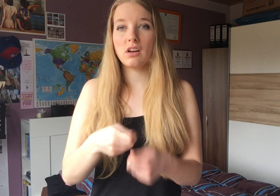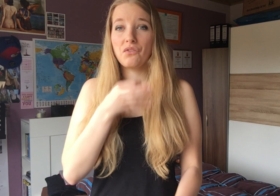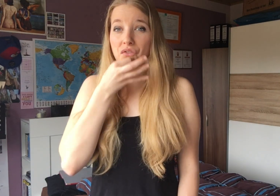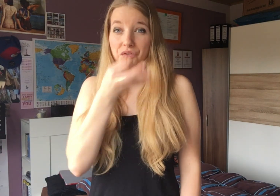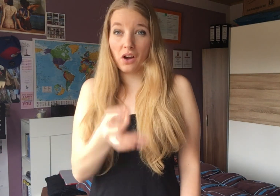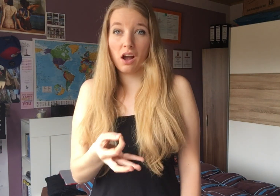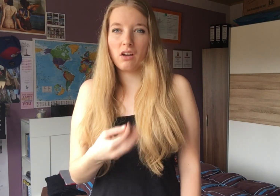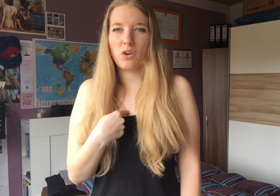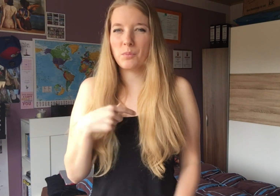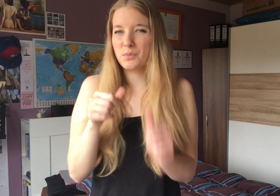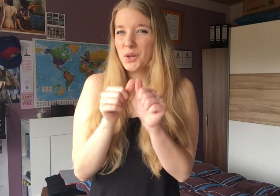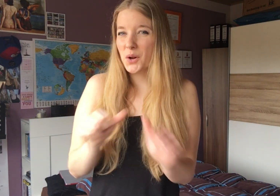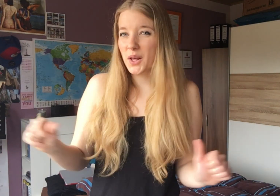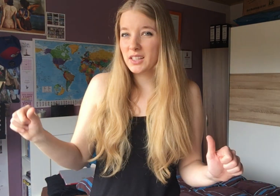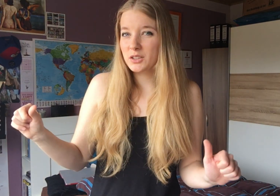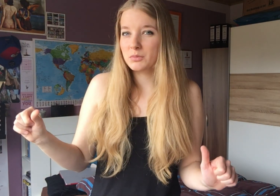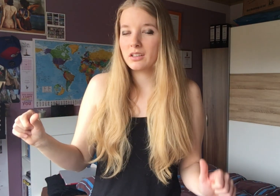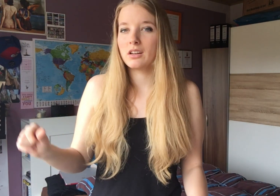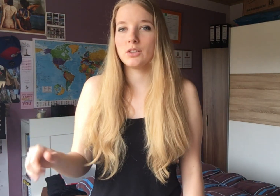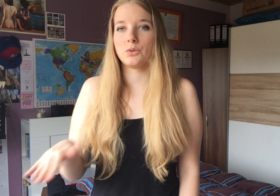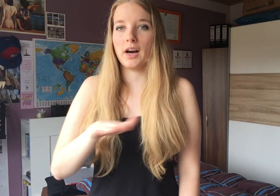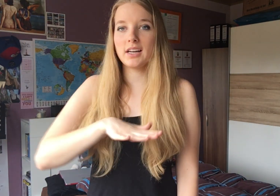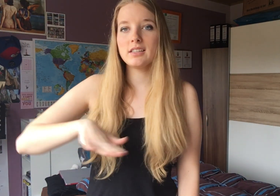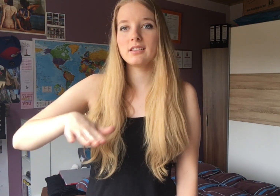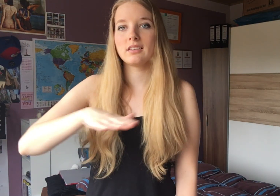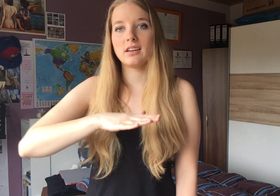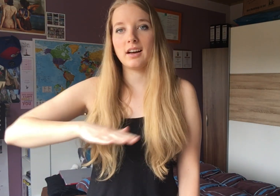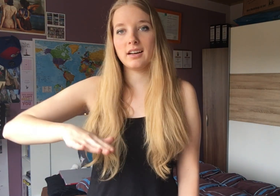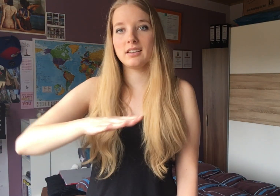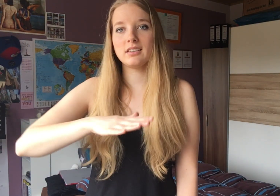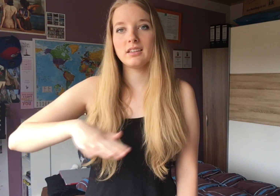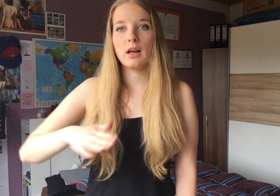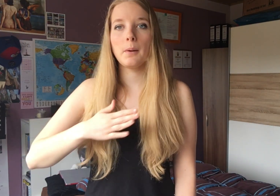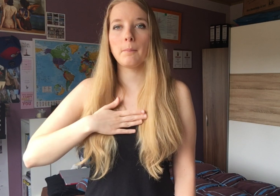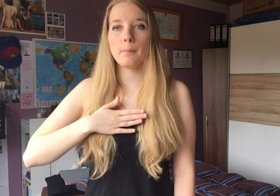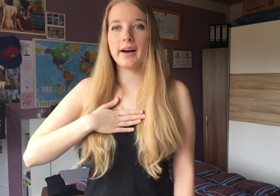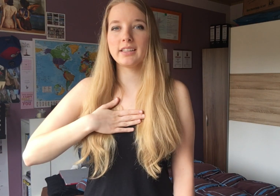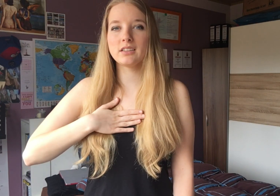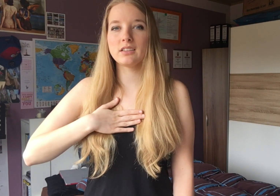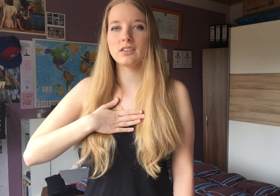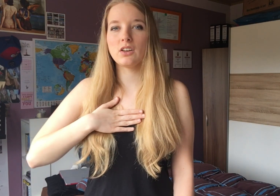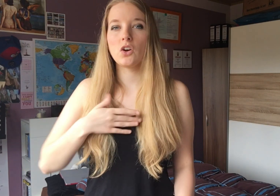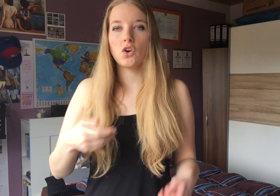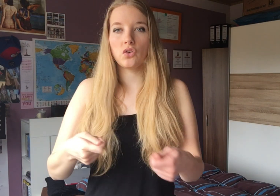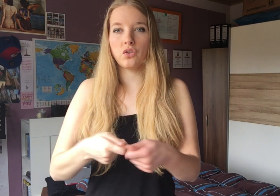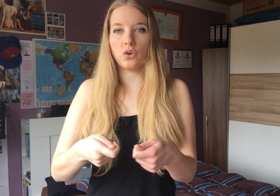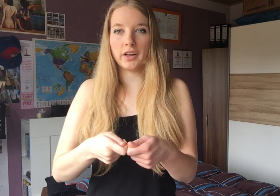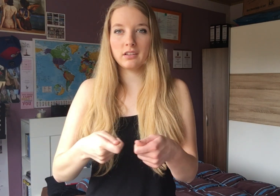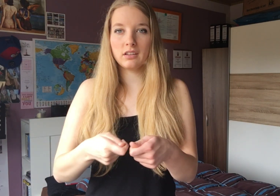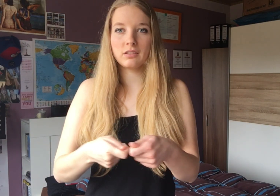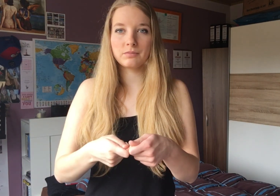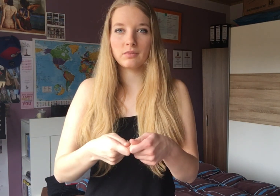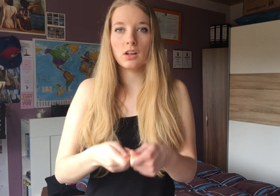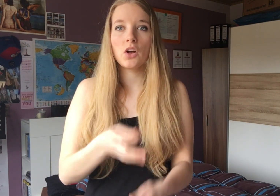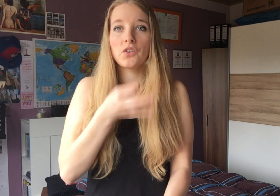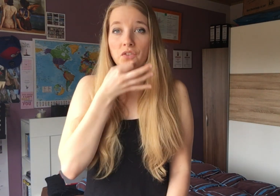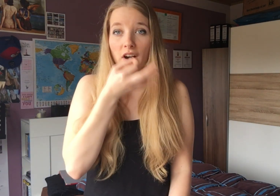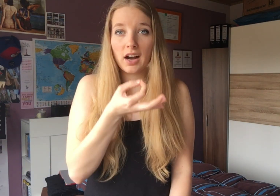fragen,